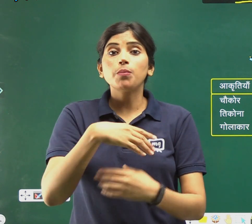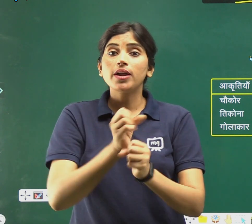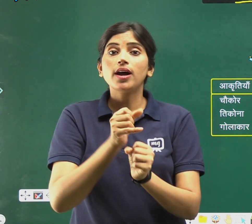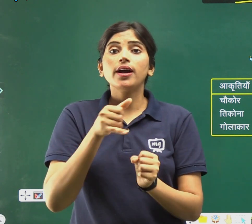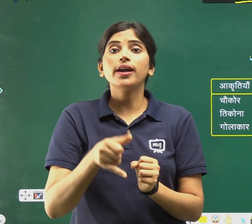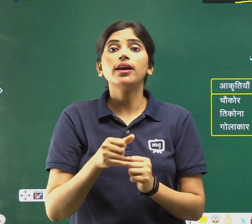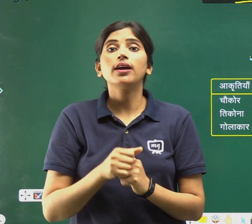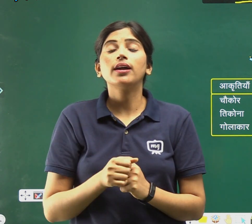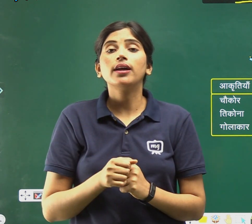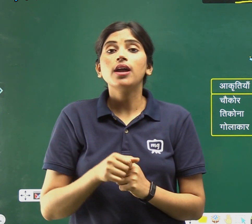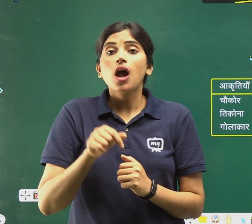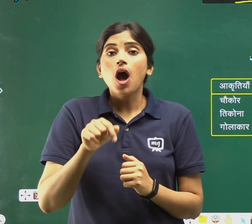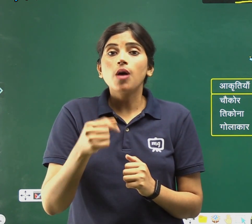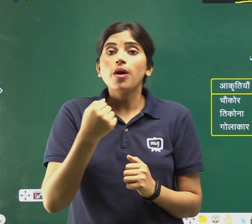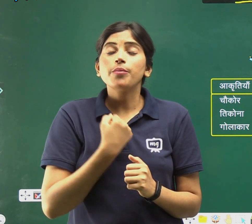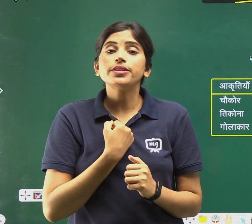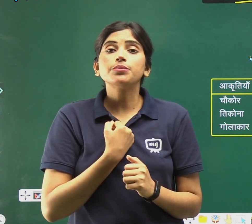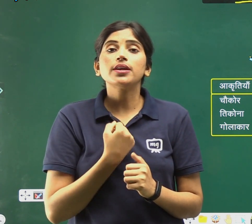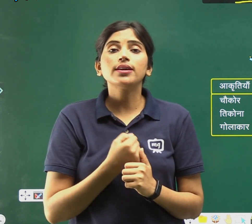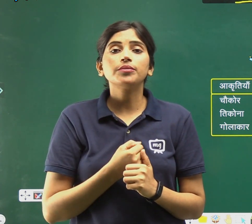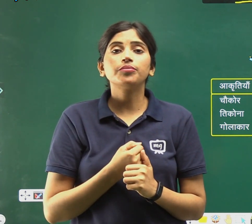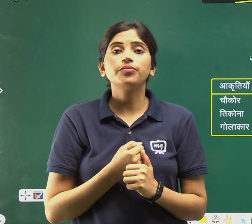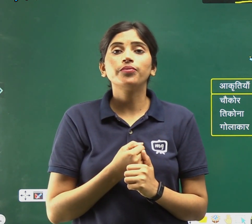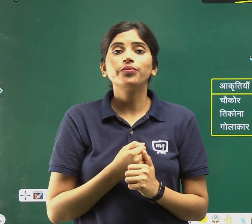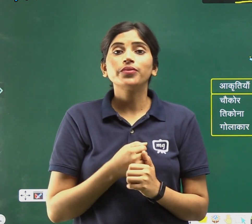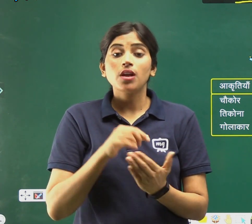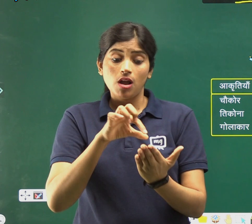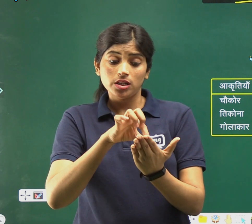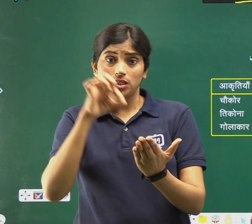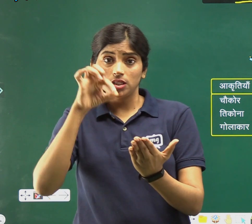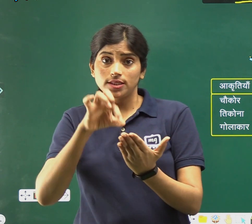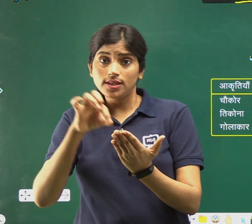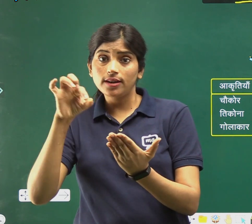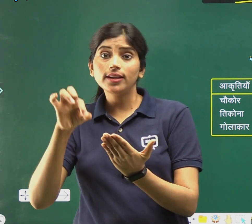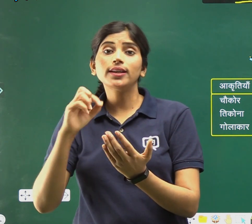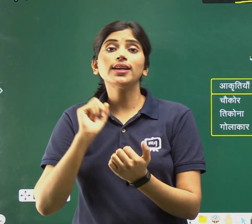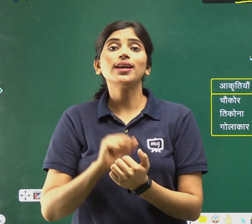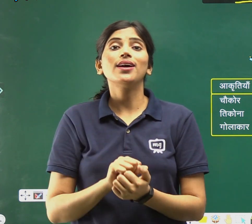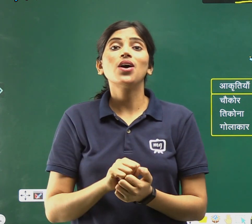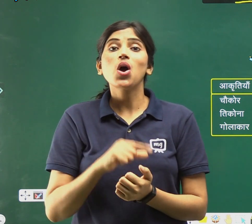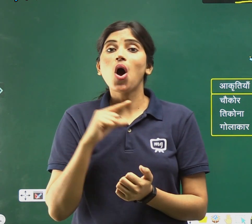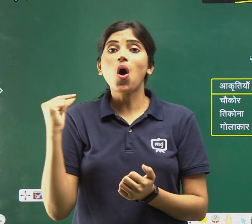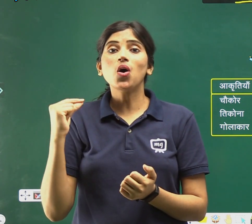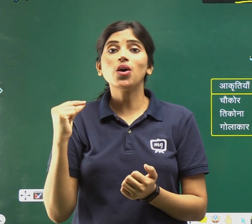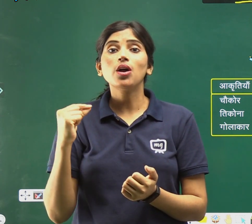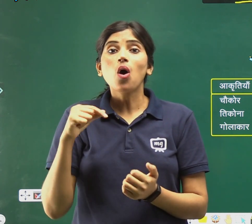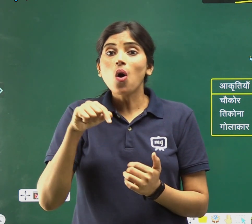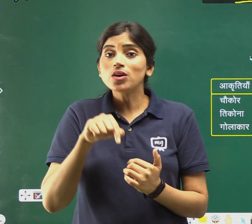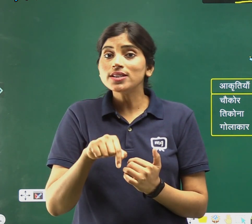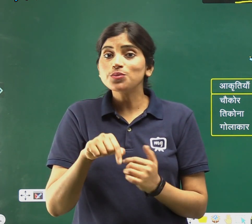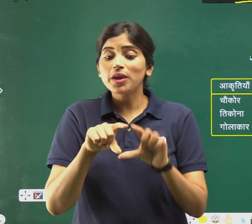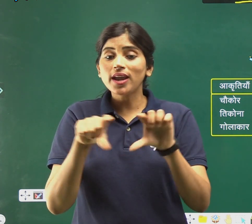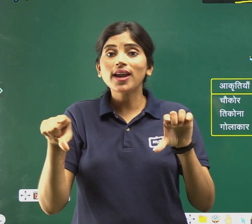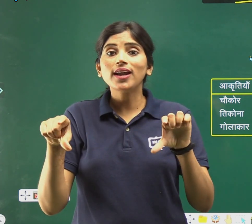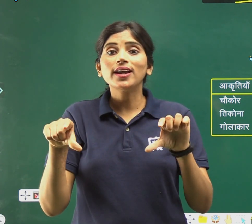अब हम इसे, छाटेंगे, और इसमें,